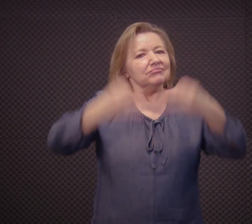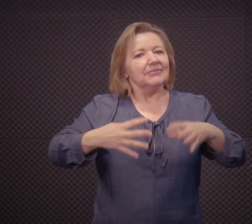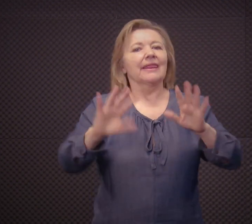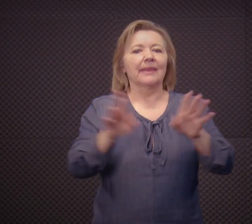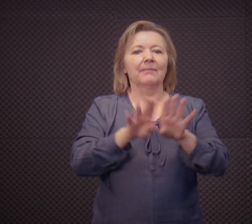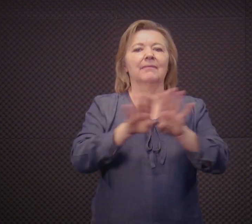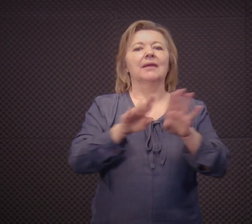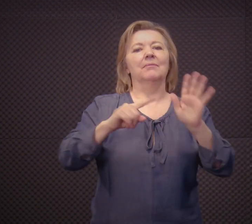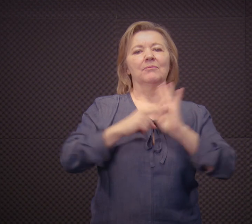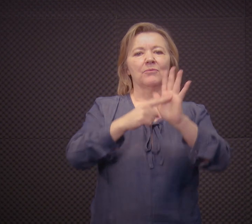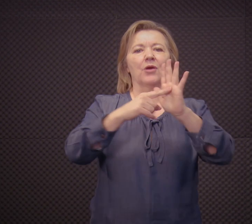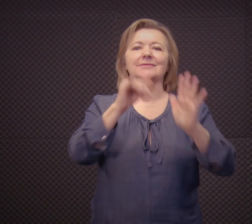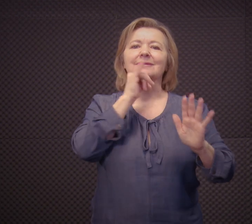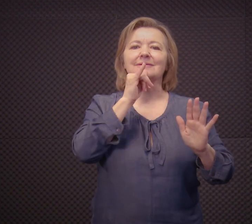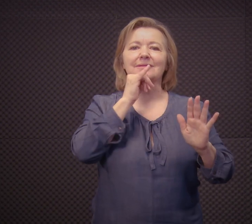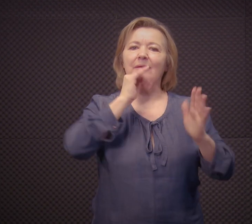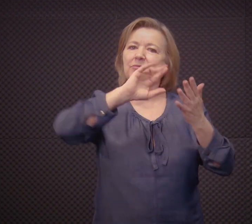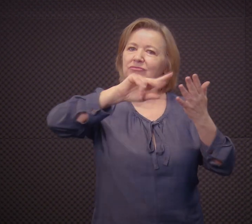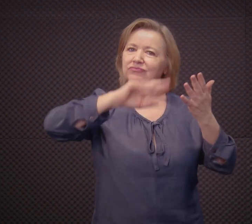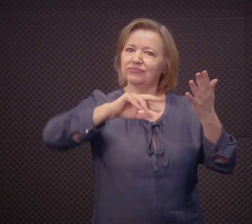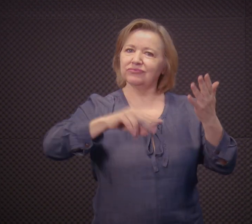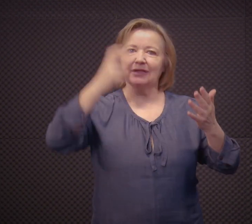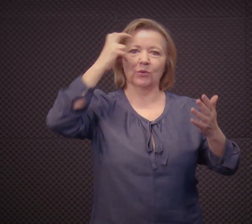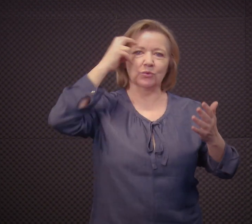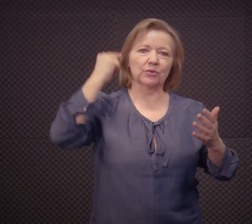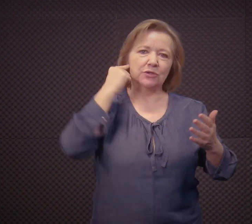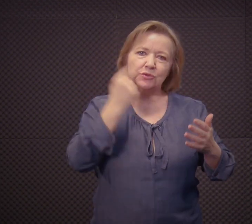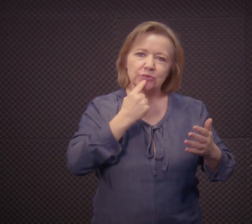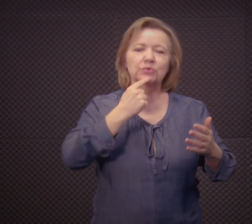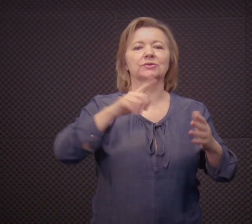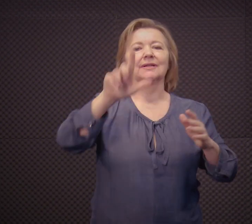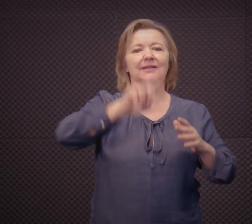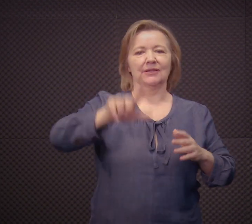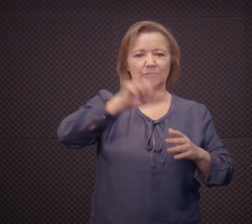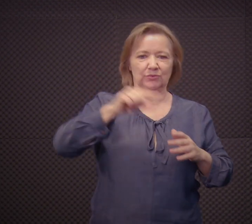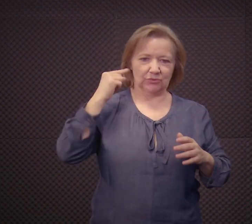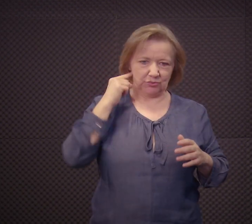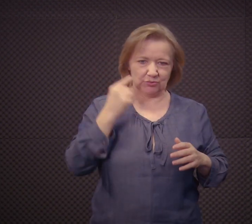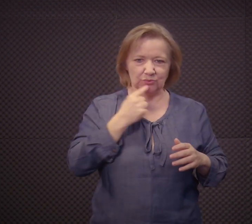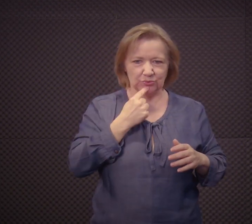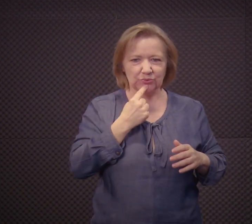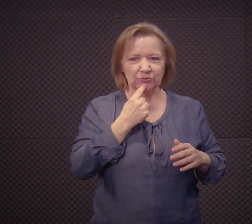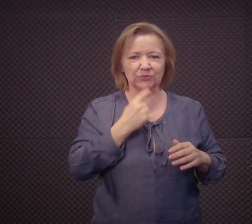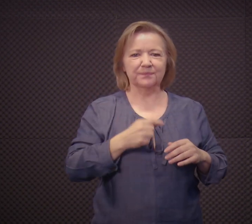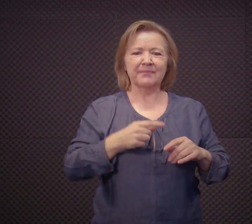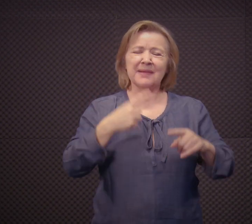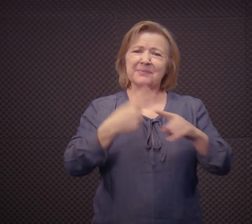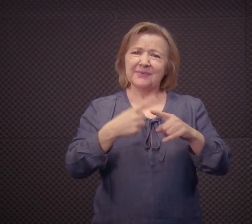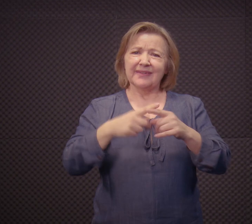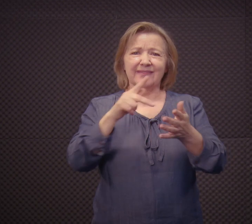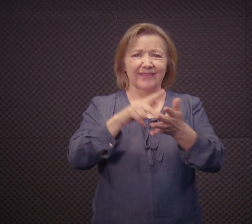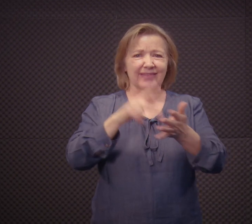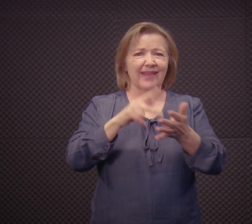surda. Vocês vão estar pesquisando sobre isso, sobre a cultura surda e literatura surda.